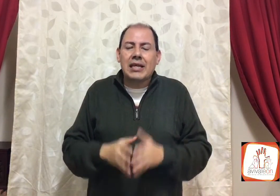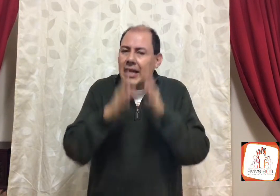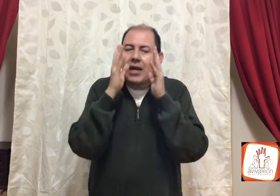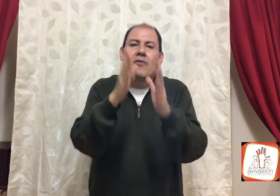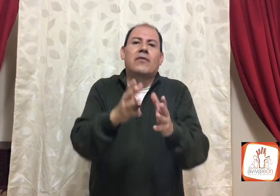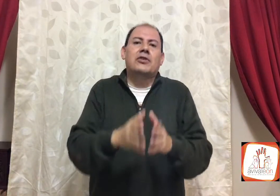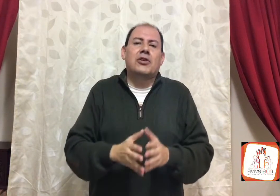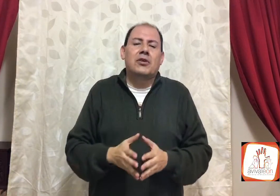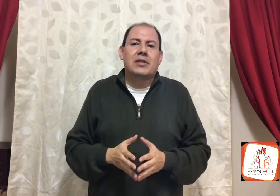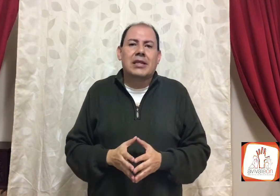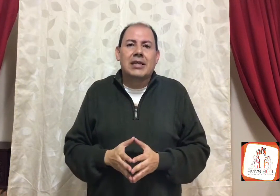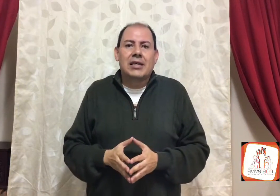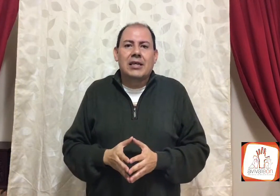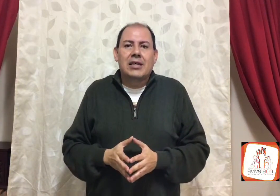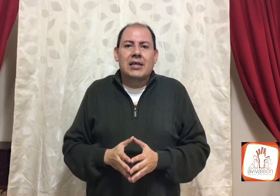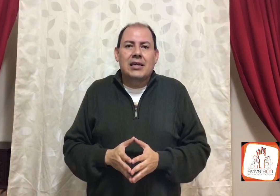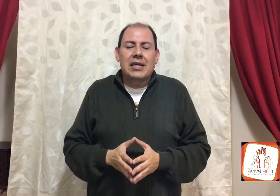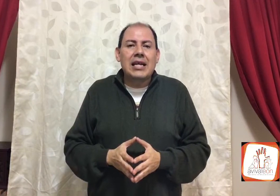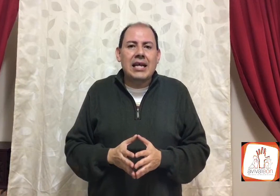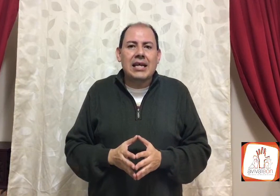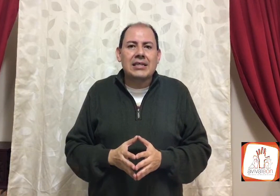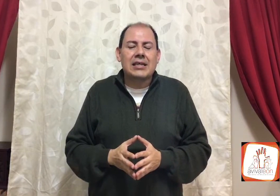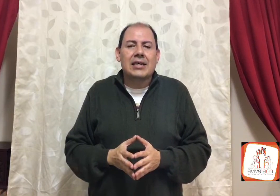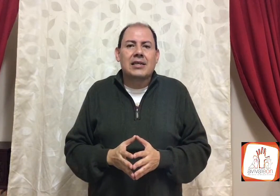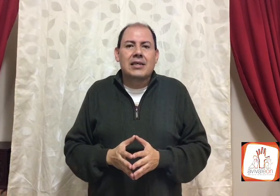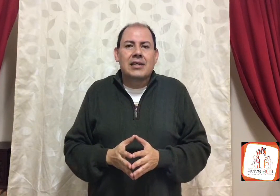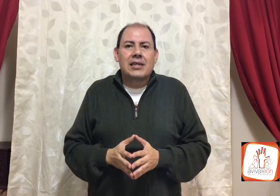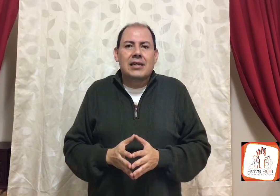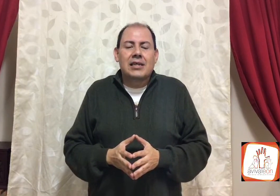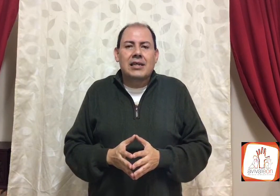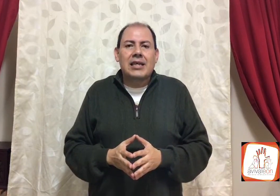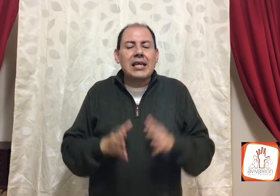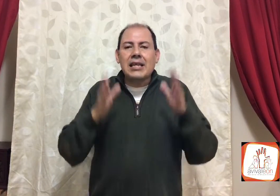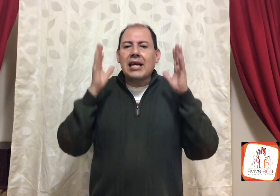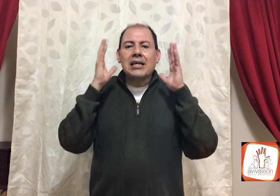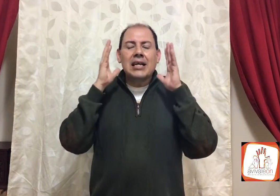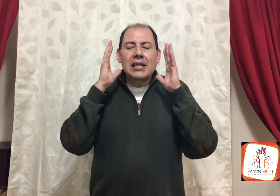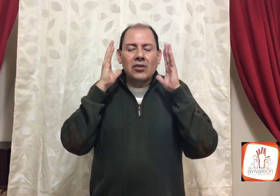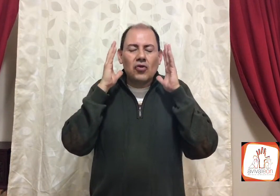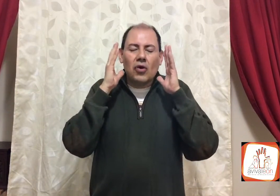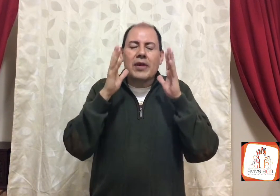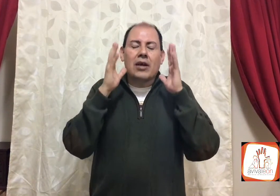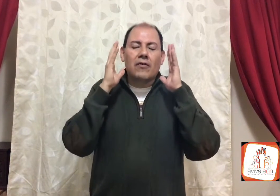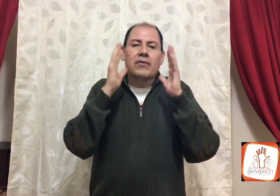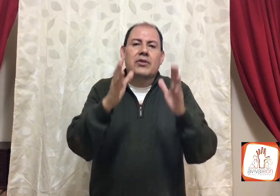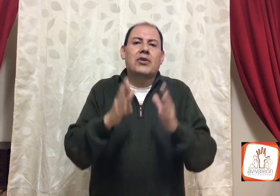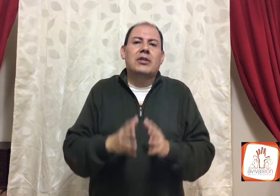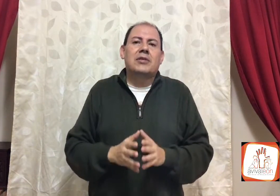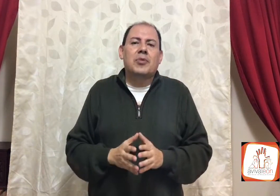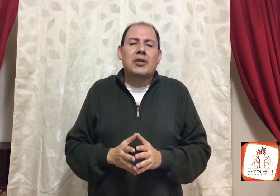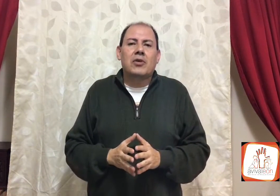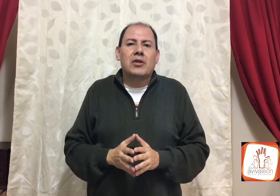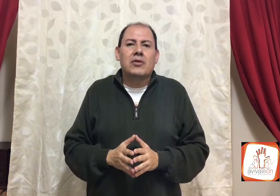quita la confusión, en la iglesia, quita, toda confusión, Espíritu de Dios,